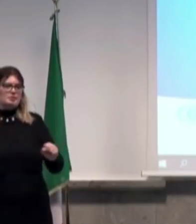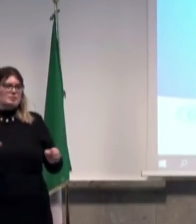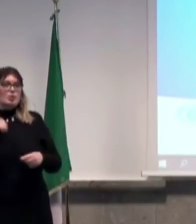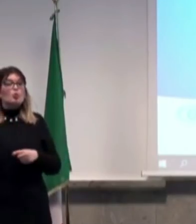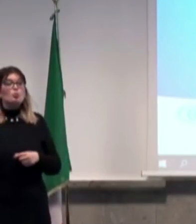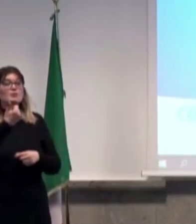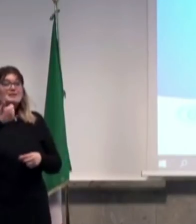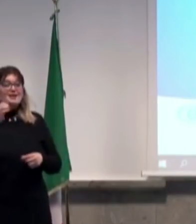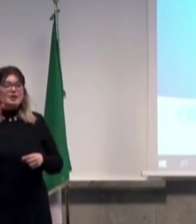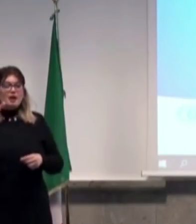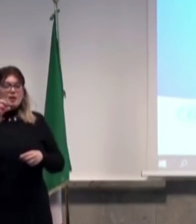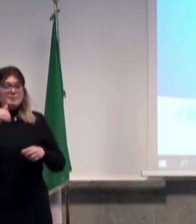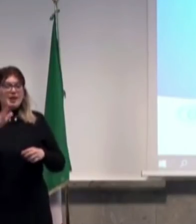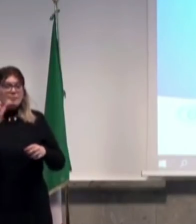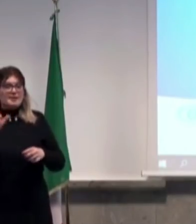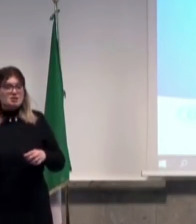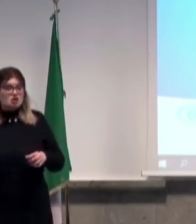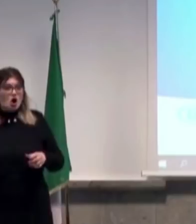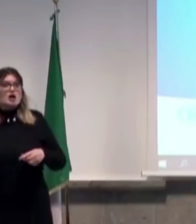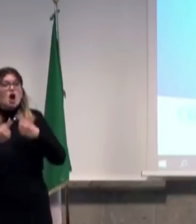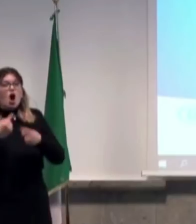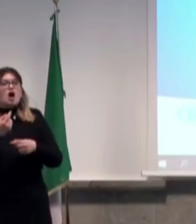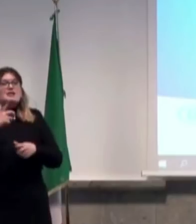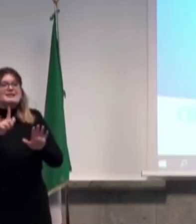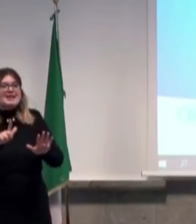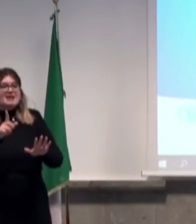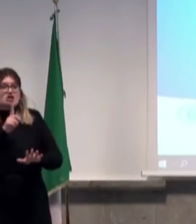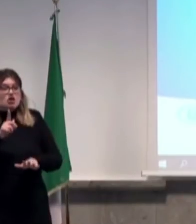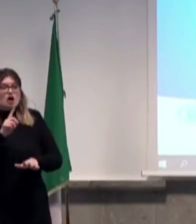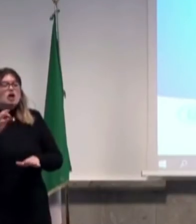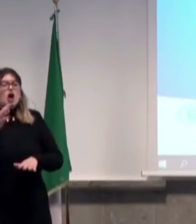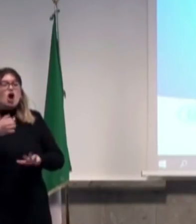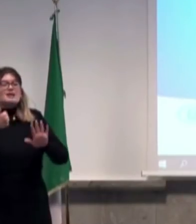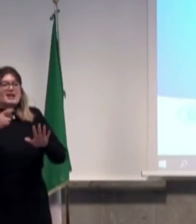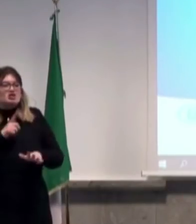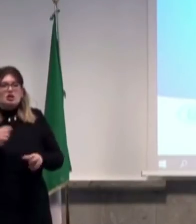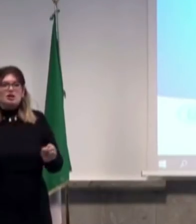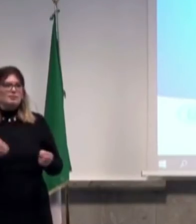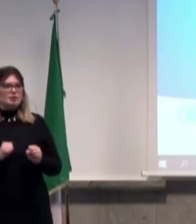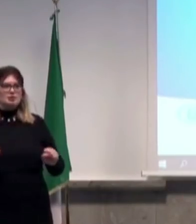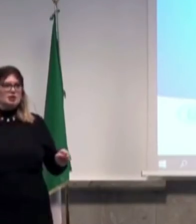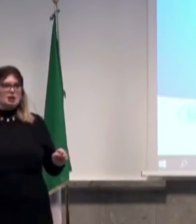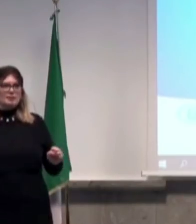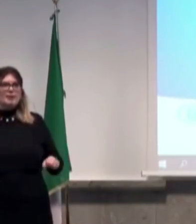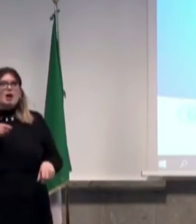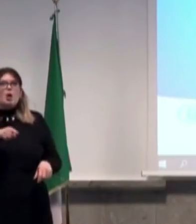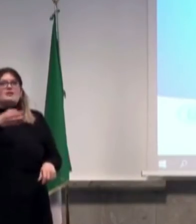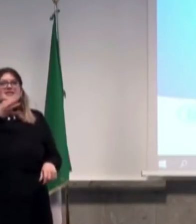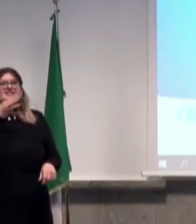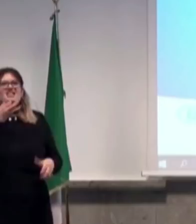italiana ogni quattro giorni, ogni sette giorni il tampone. Questo ha fatto sì che noi